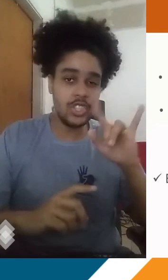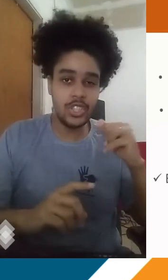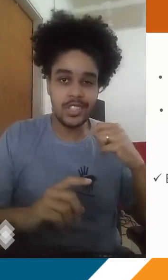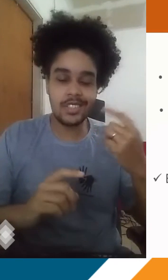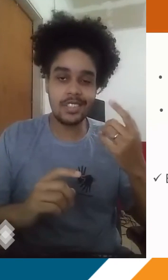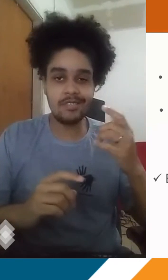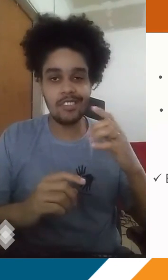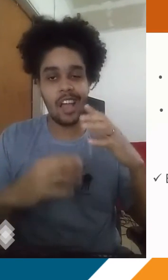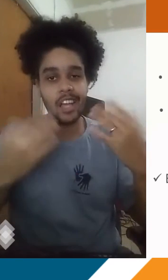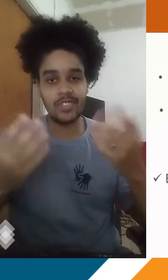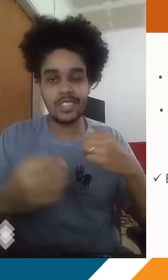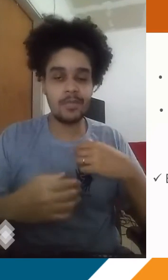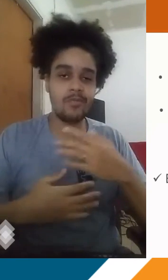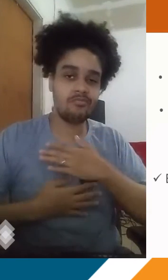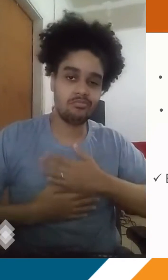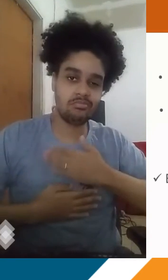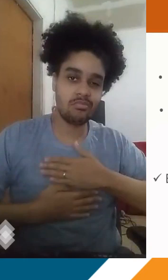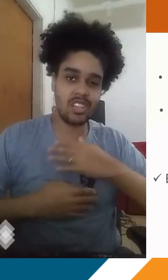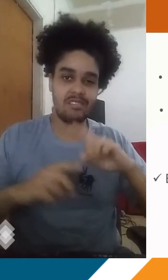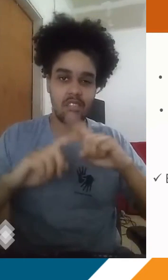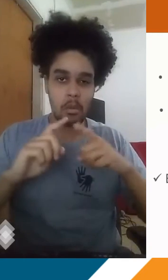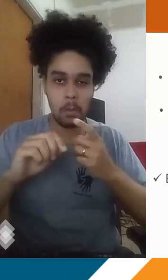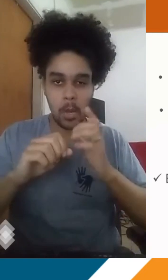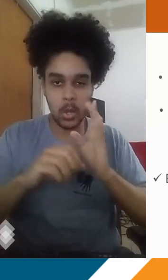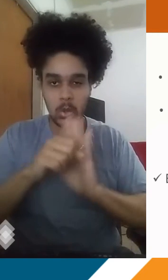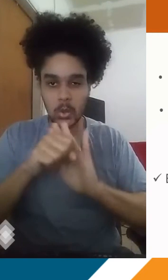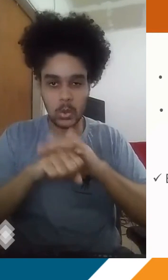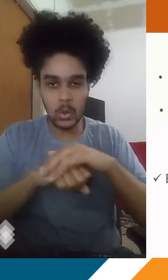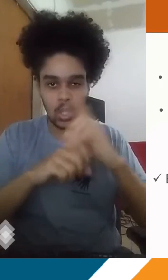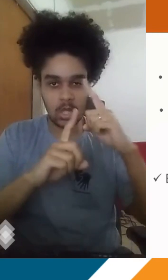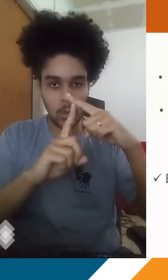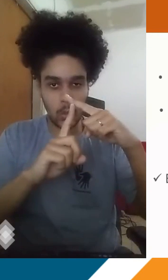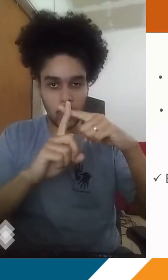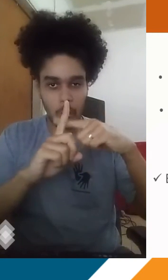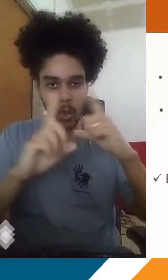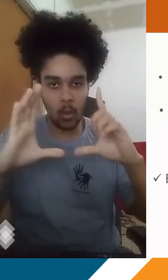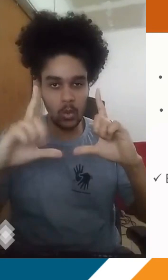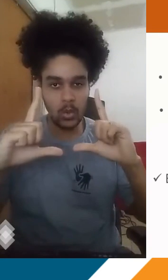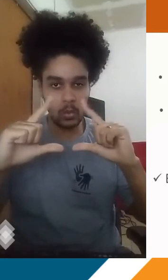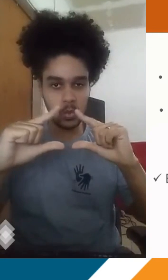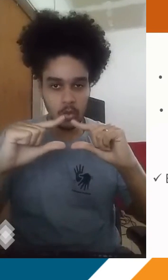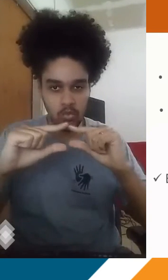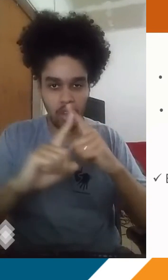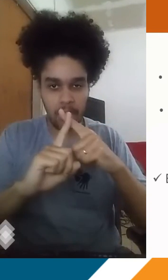pelo menos aqui no Rio de Janeiro, durante o inverno. Dias que são até agradáveis, né? Mais ou menos. E logo que